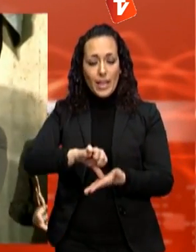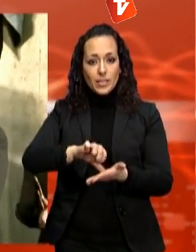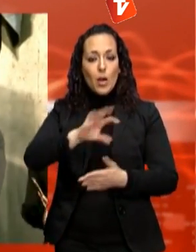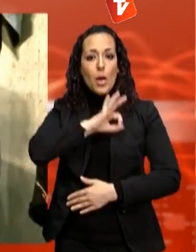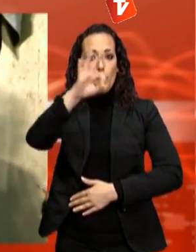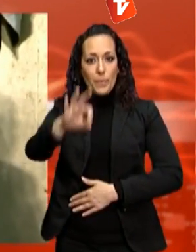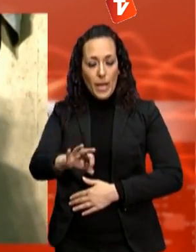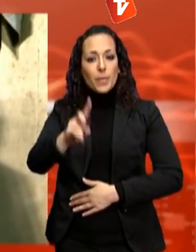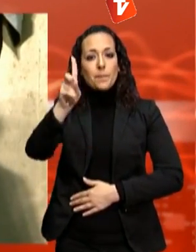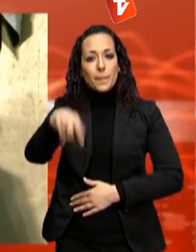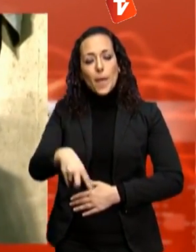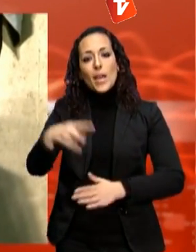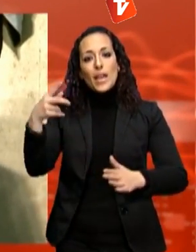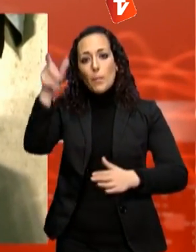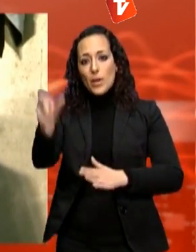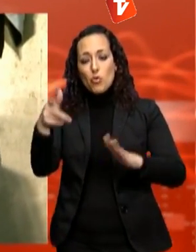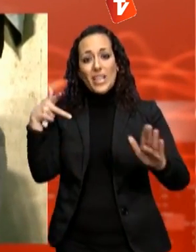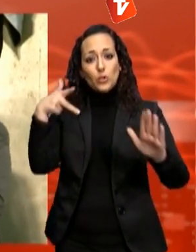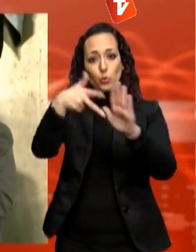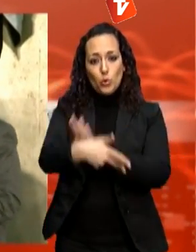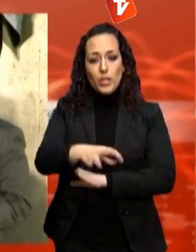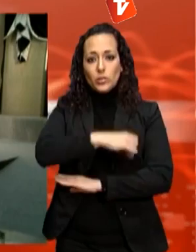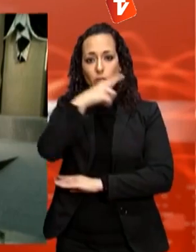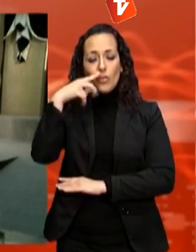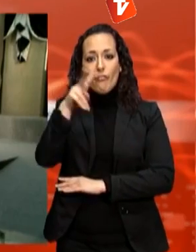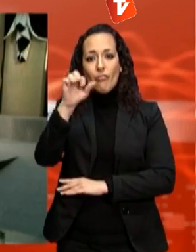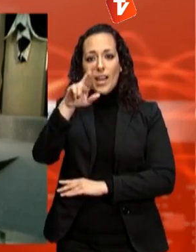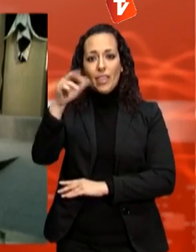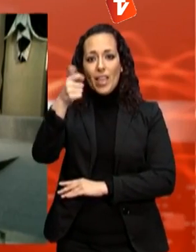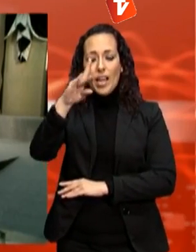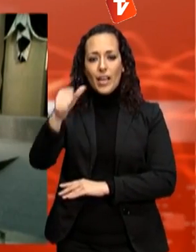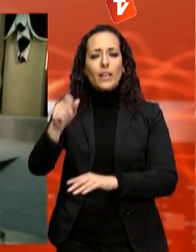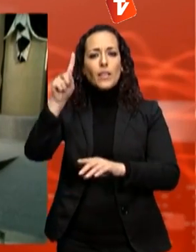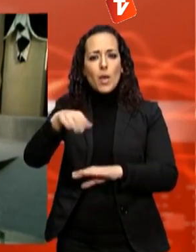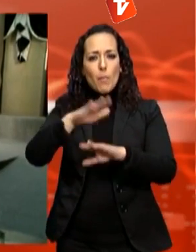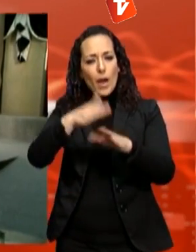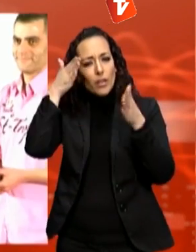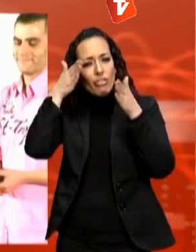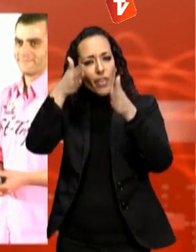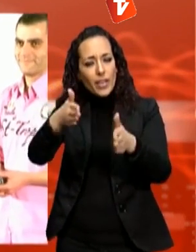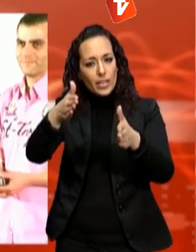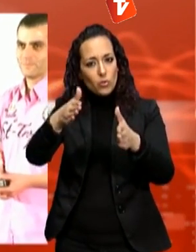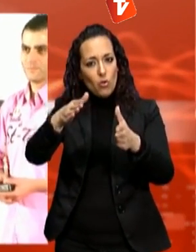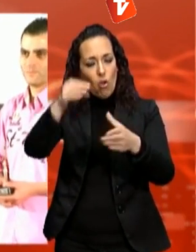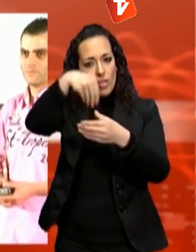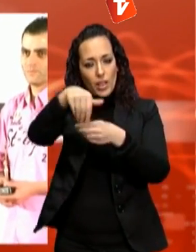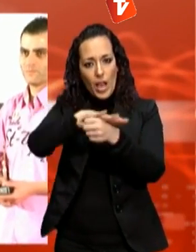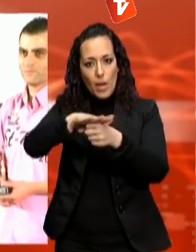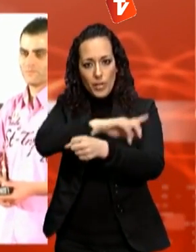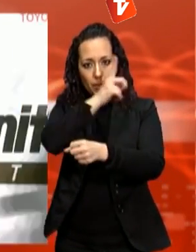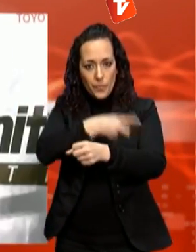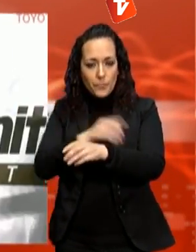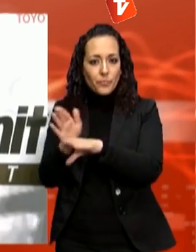mentre que l'historiador Joaquim Verdaguer ha rebut el guardó a la dedicació esportiva. L'equip masculí d'hoquei de l'Atlètic ha repetit com a millor equip.